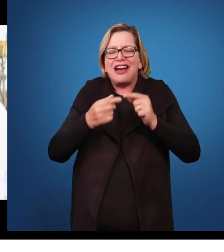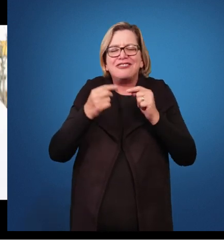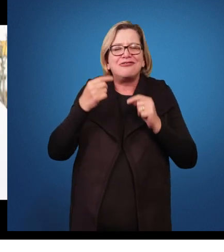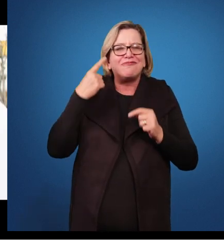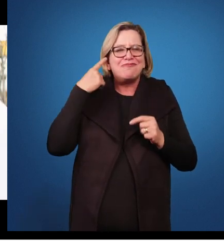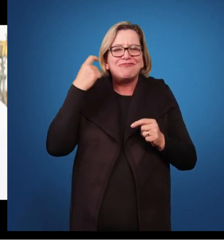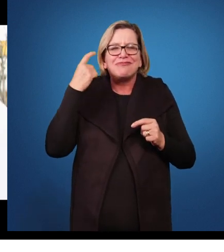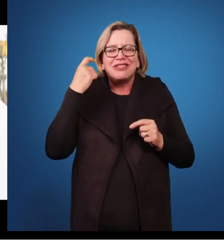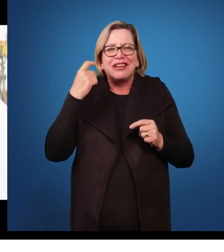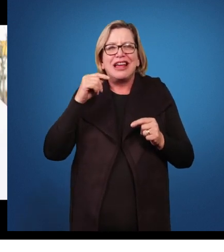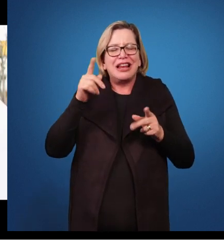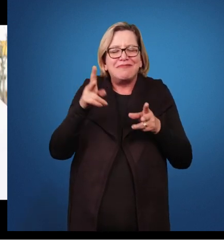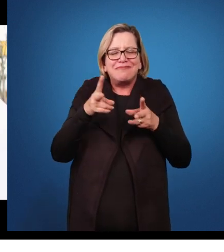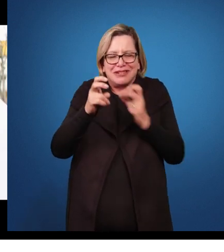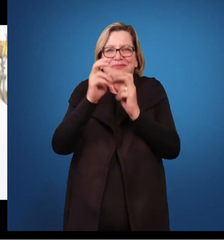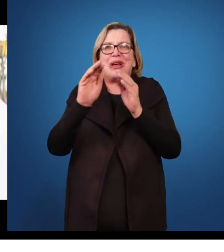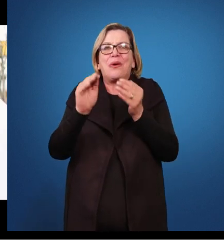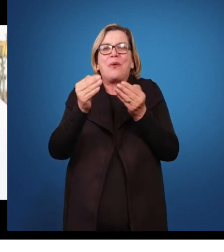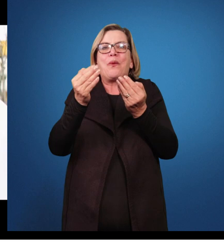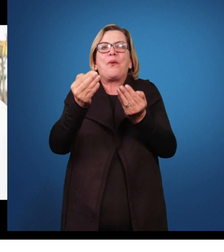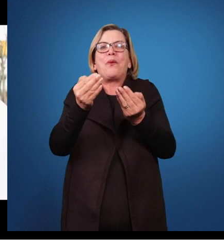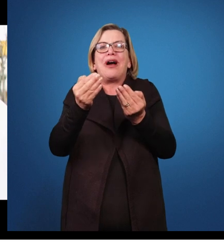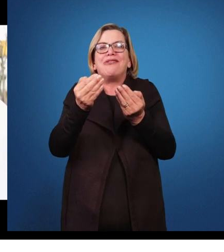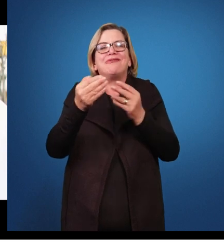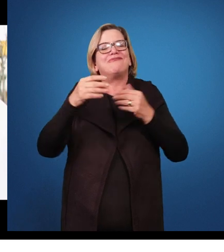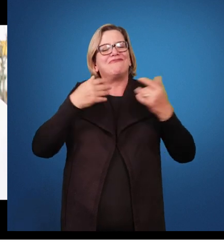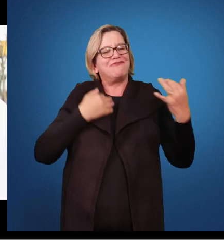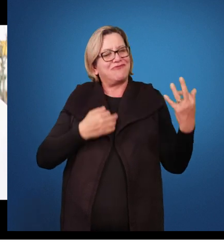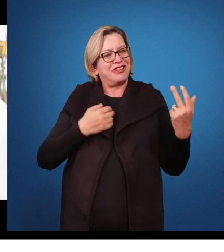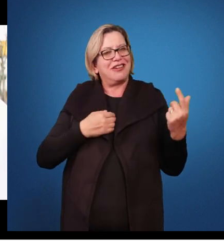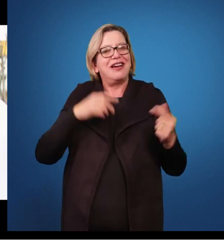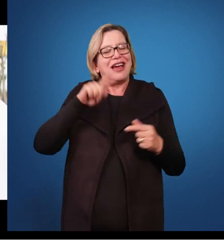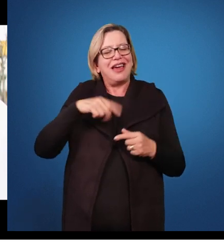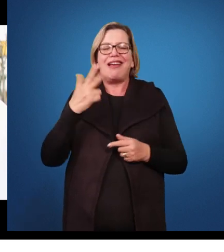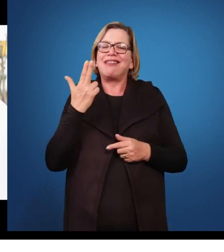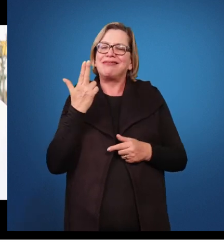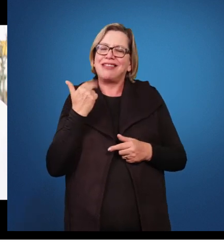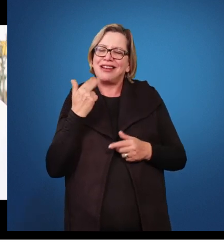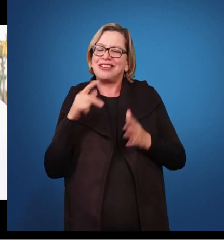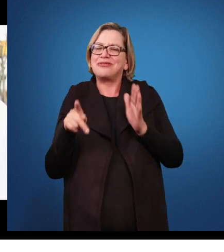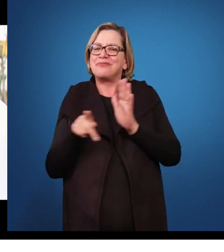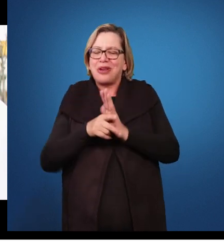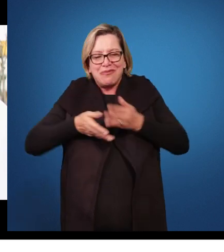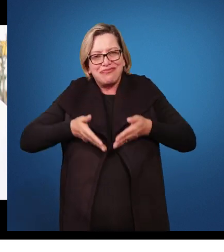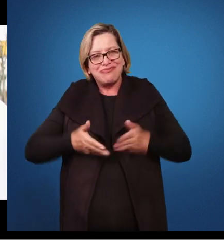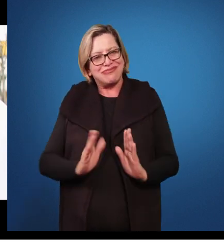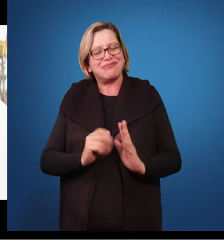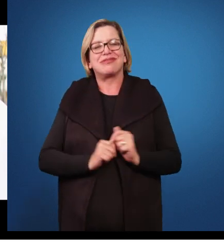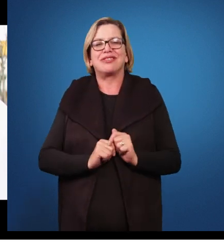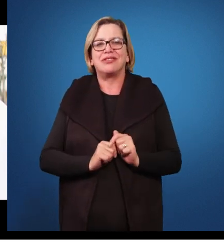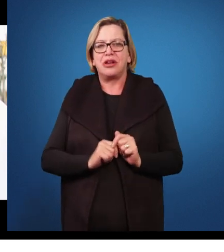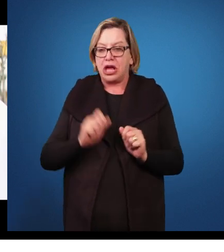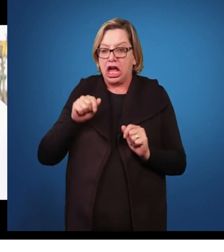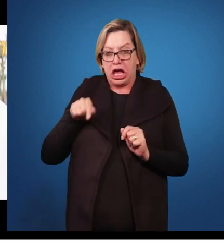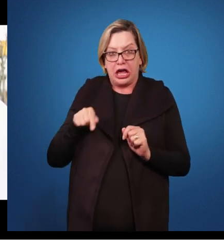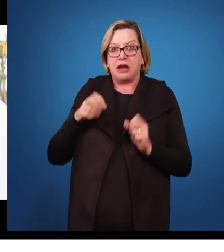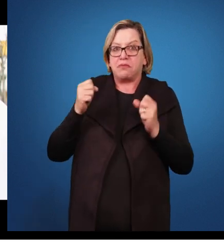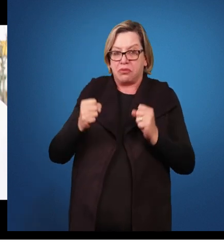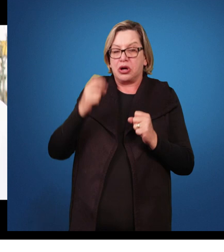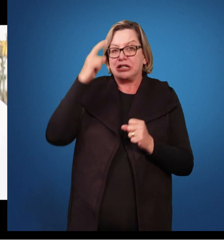instrumentos, o som do violão. Então, esse é o talento nato, né? Ela pode ser um gênio? Pode chegar a